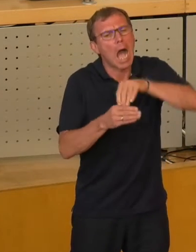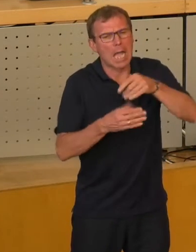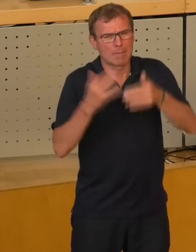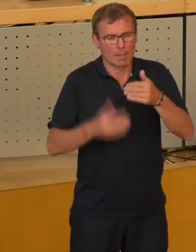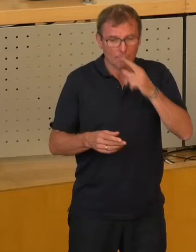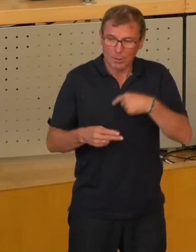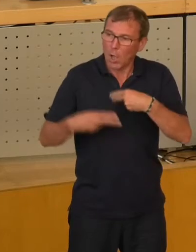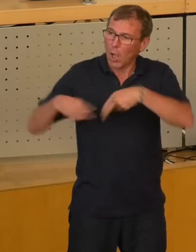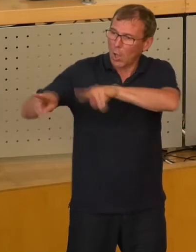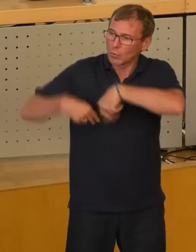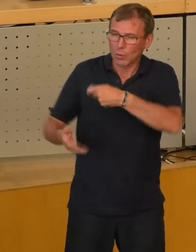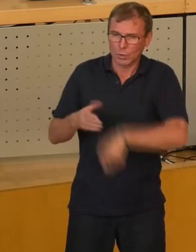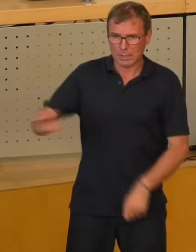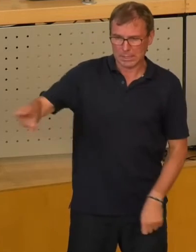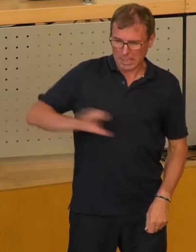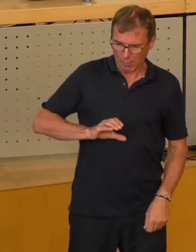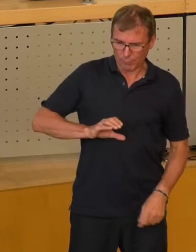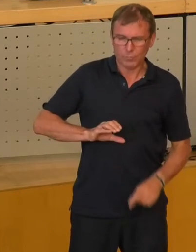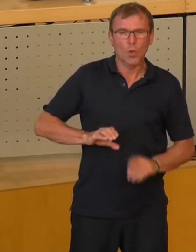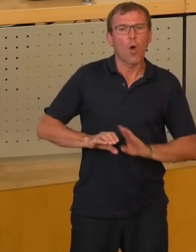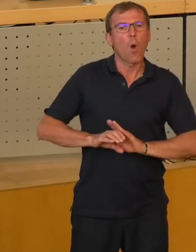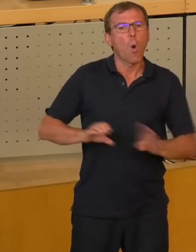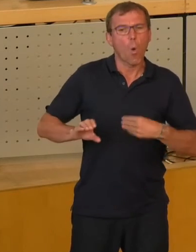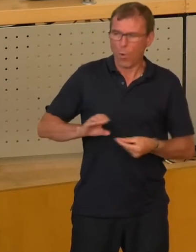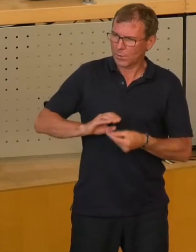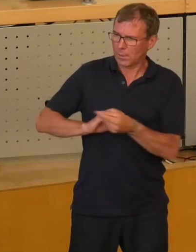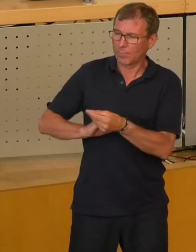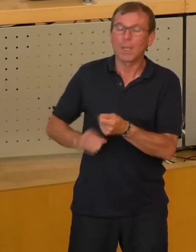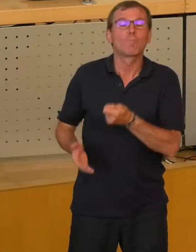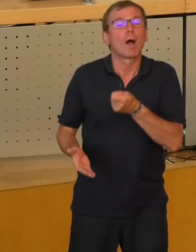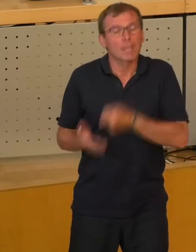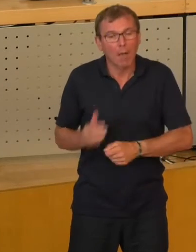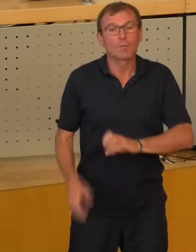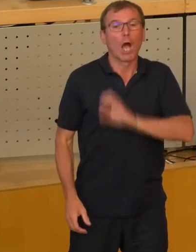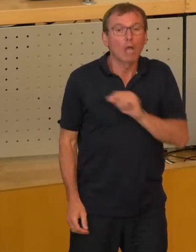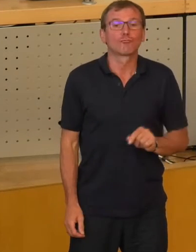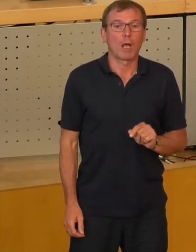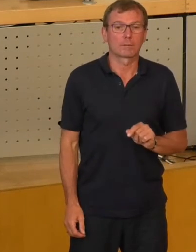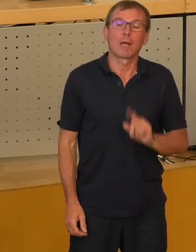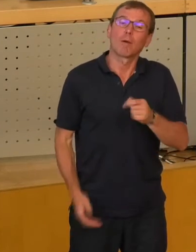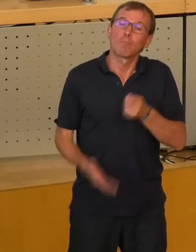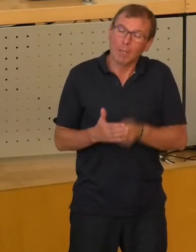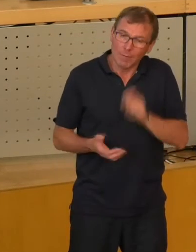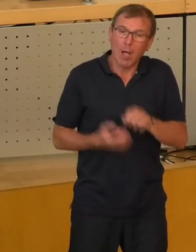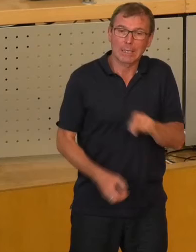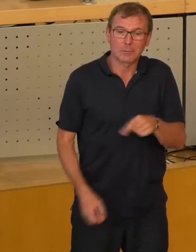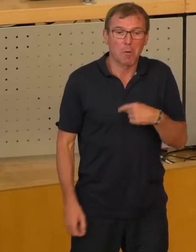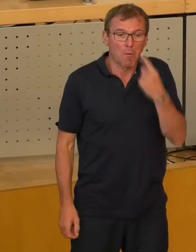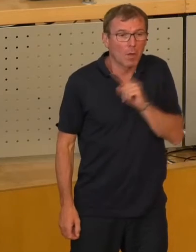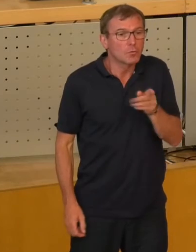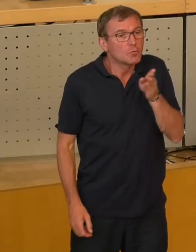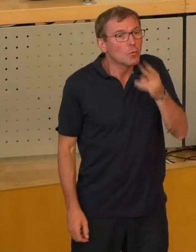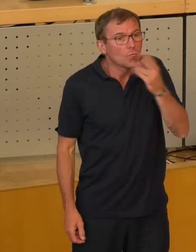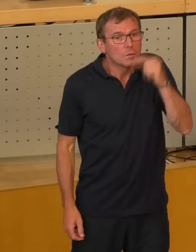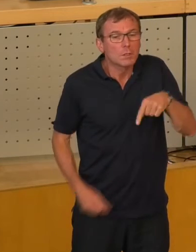zurückkauft, ohne irgendetwas zu verändern, kauft man Chancen, aber man kauft eben auch Risiken. Denn wer weiß, wie die Zukunft